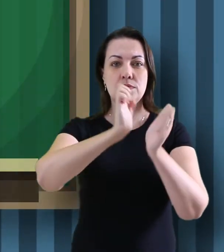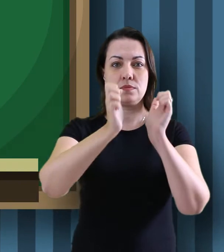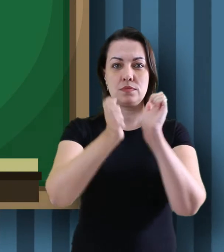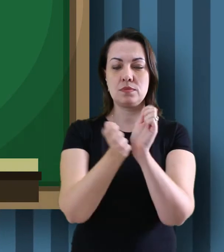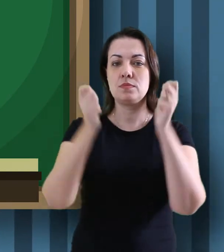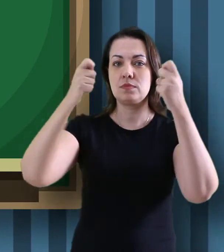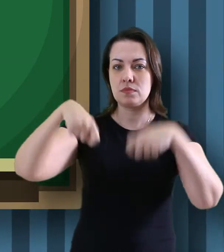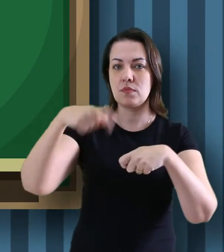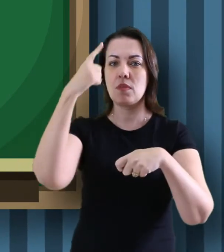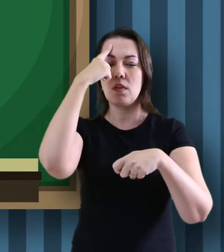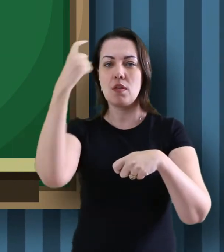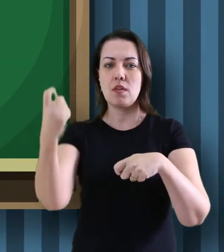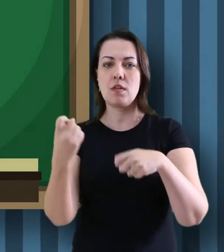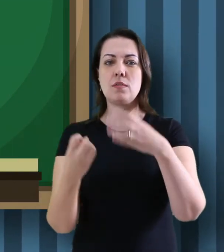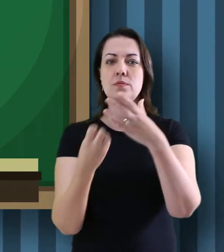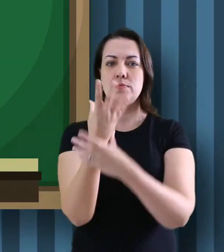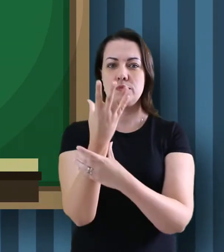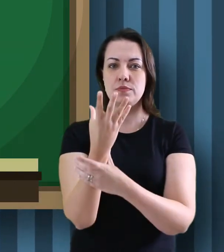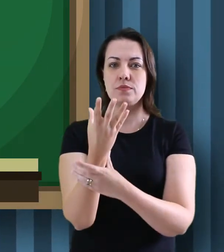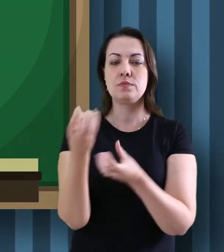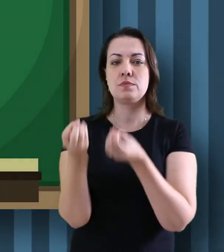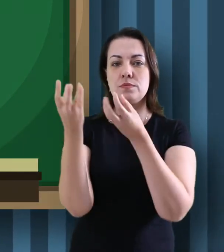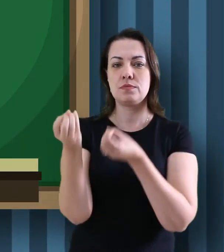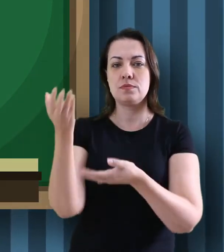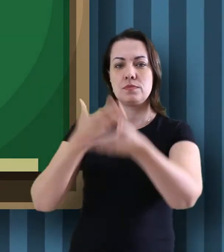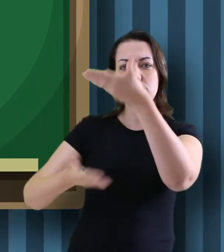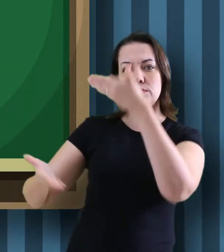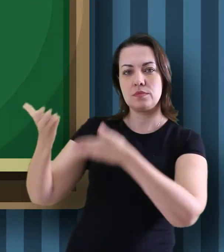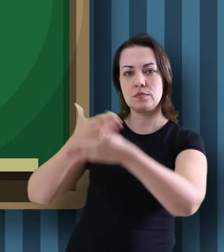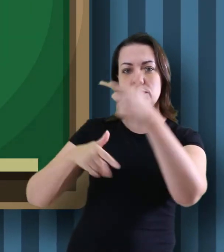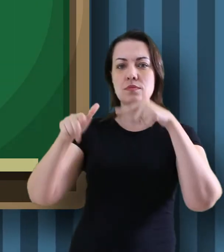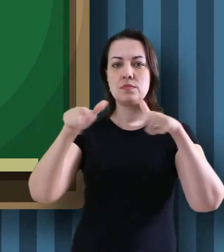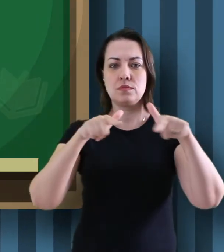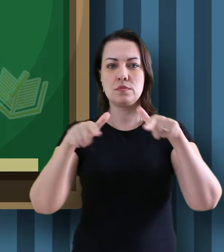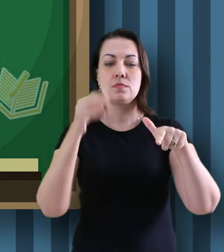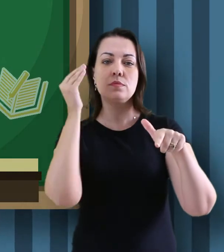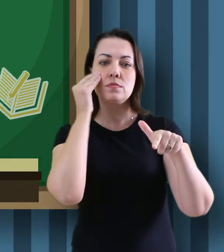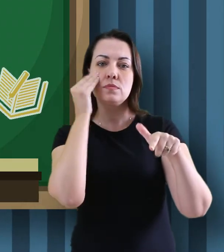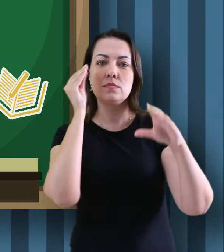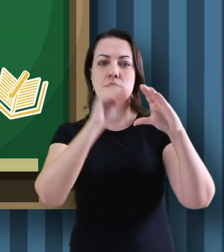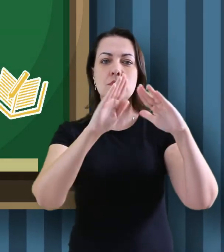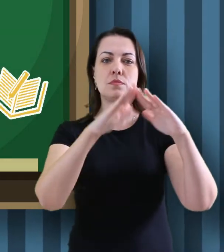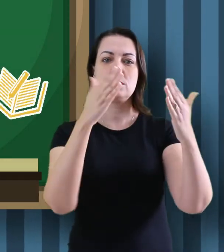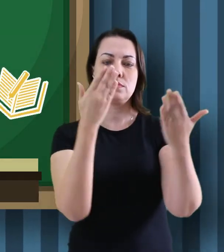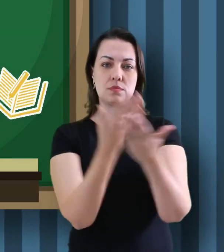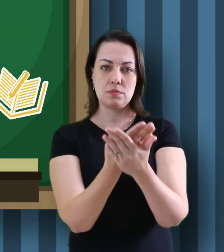criação e compartilhamento de informações, trabalhos e experiências pedagógicas realizadas por